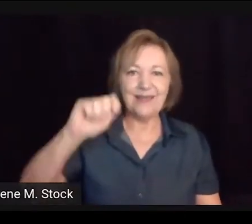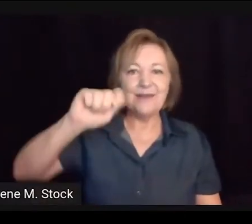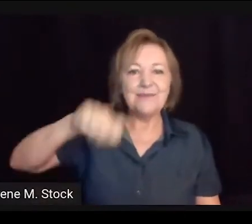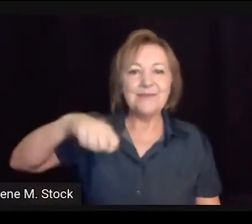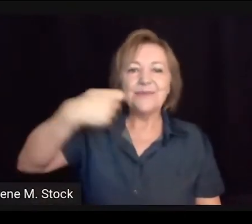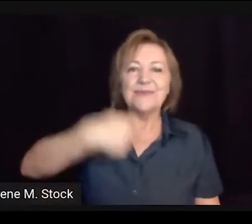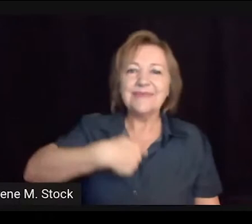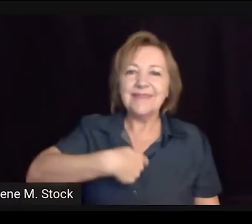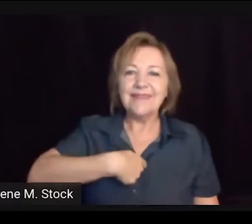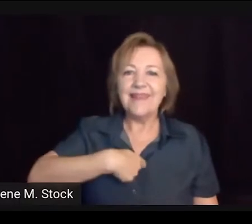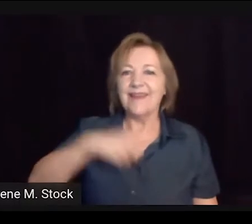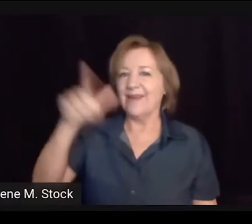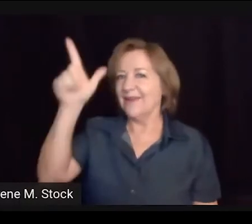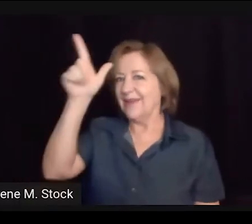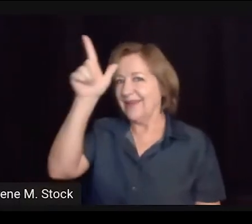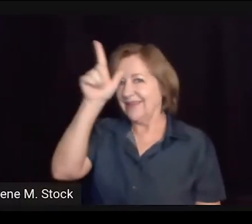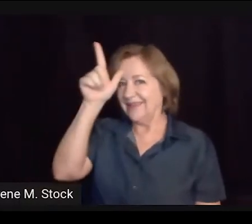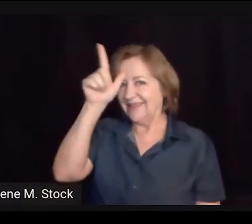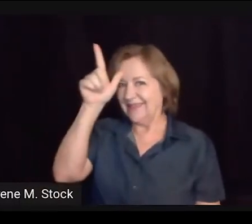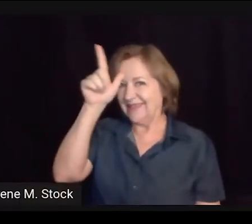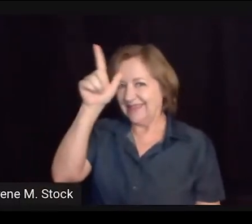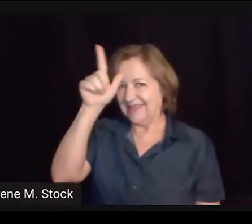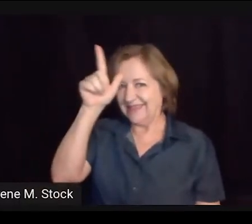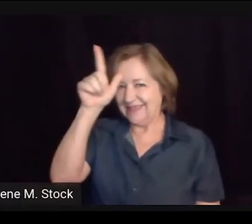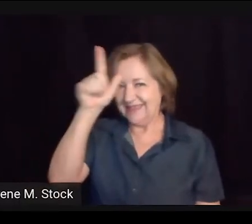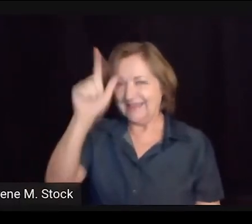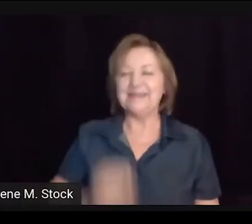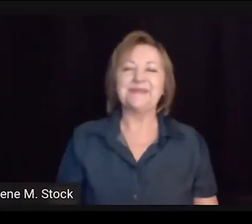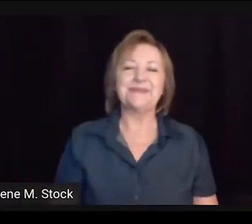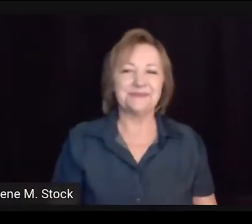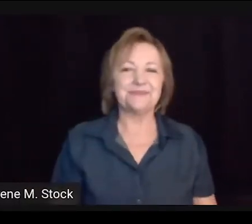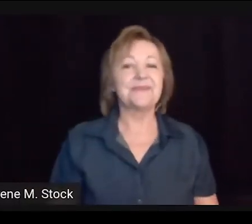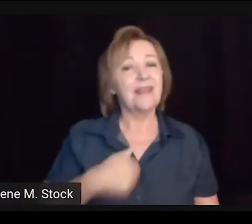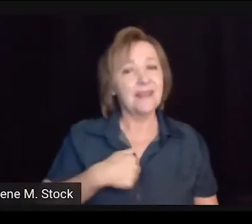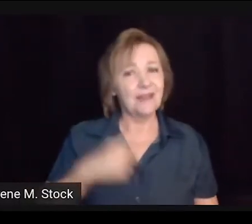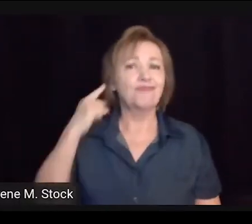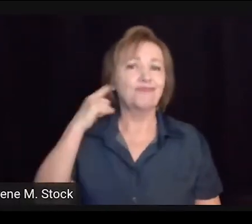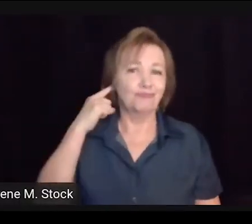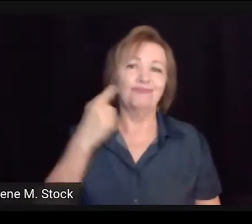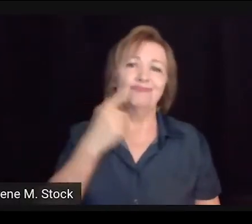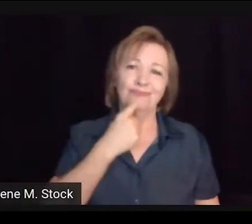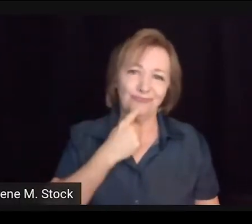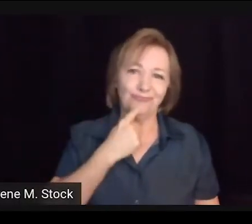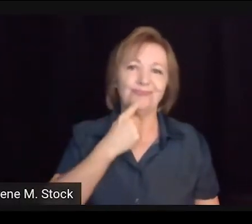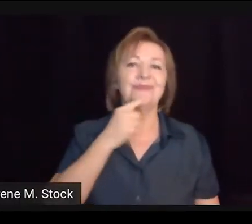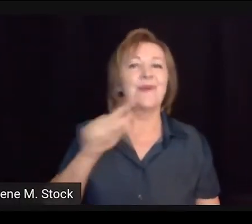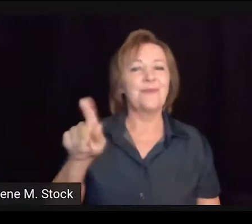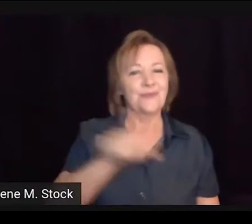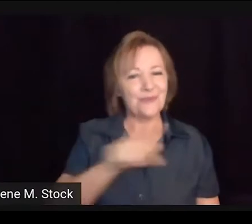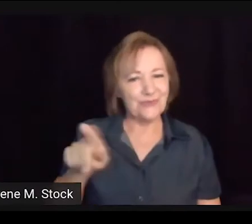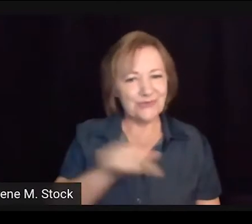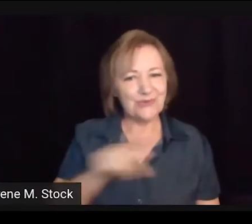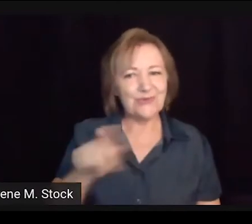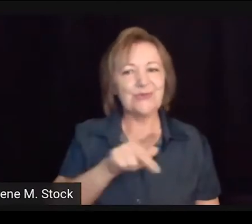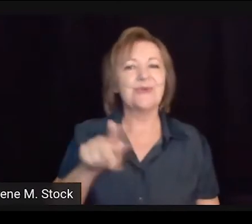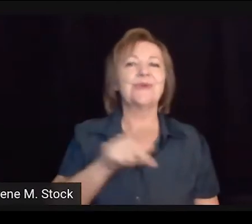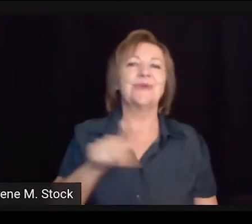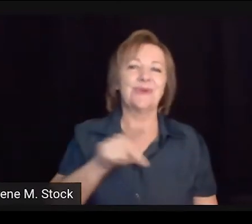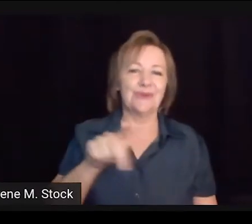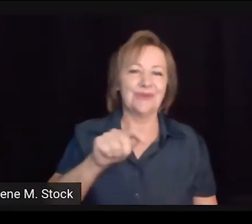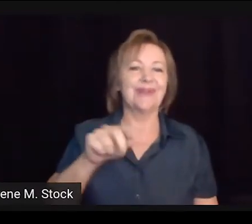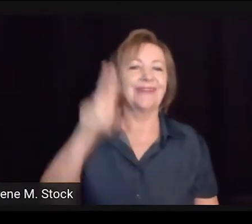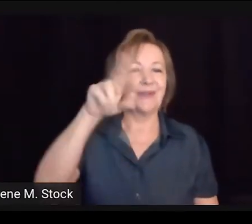Eu sou a professora Irene e esse é o meu sinal. Eu sou